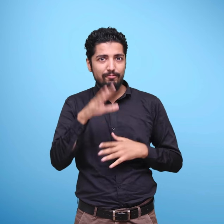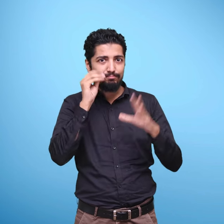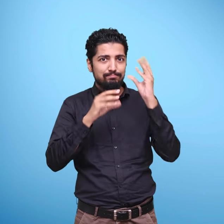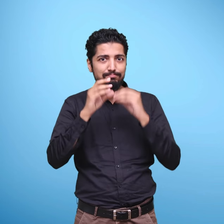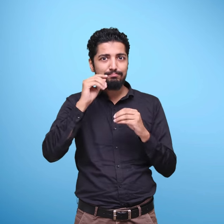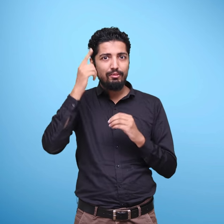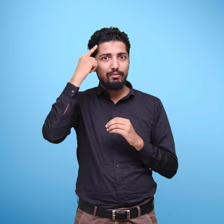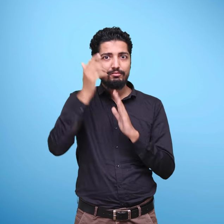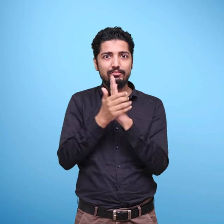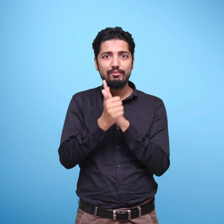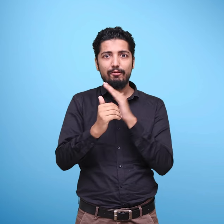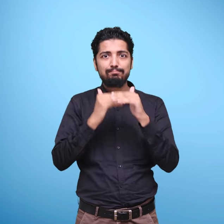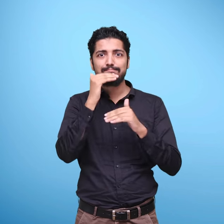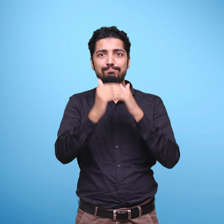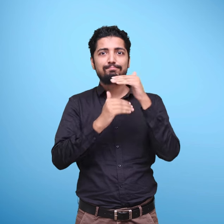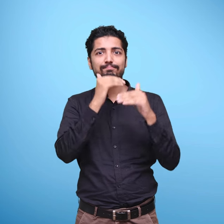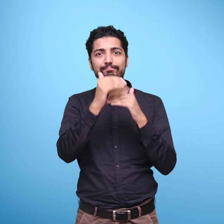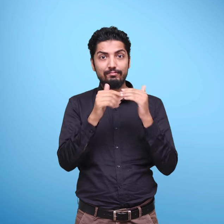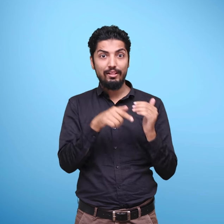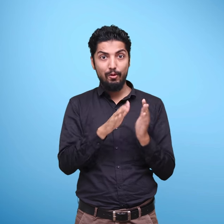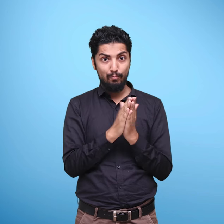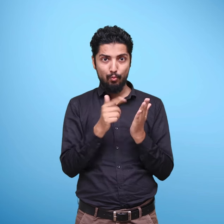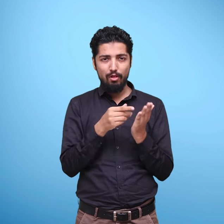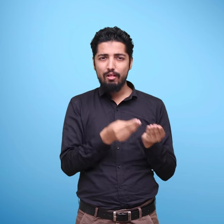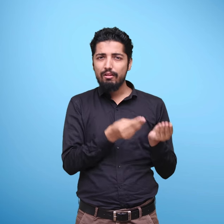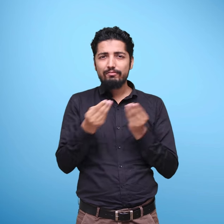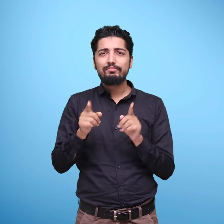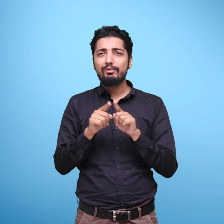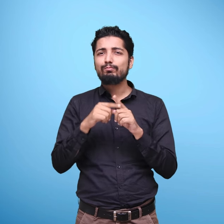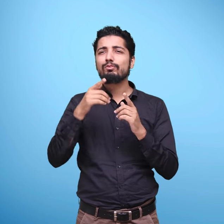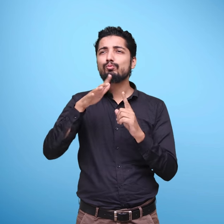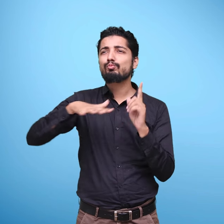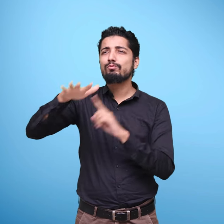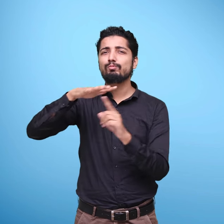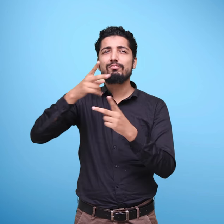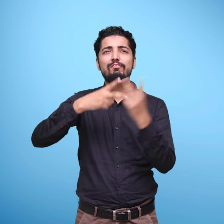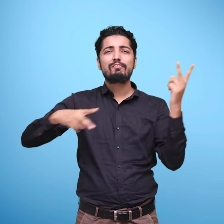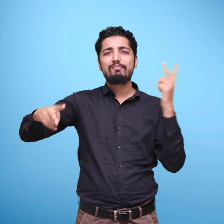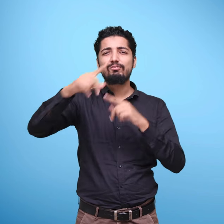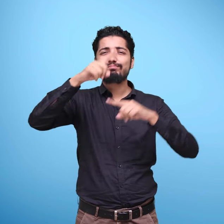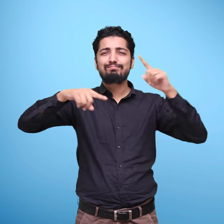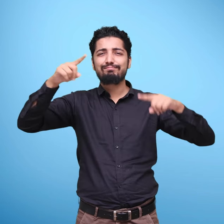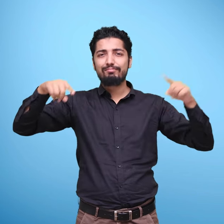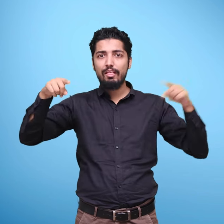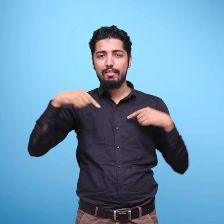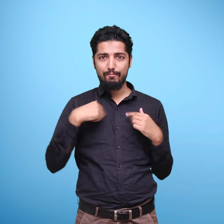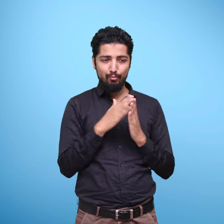पुडियों को तोड़ा गया है। ये पाठ्थ पुस्तक बच्चों को स्वेम से